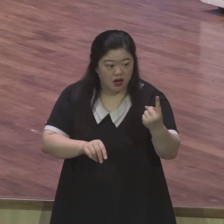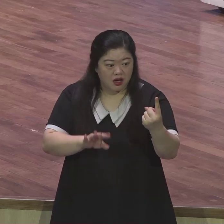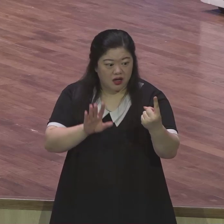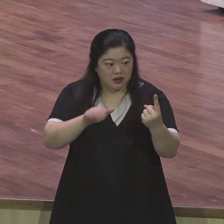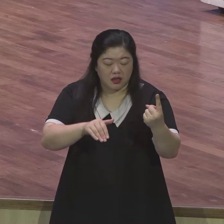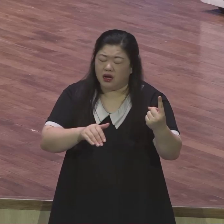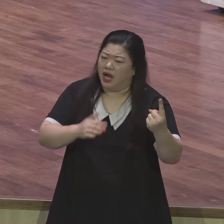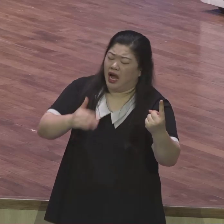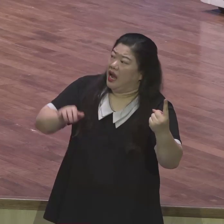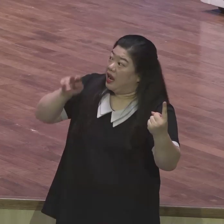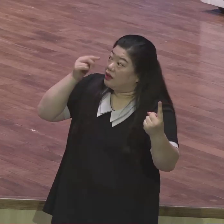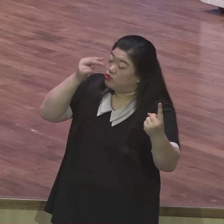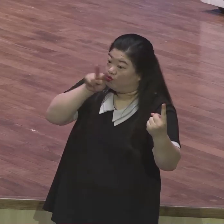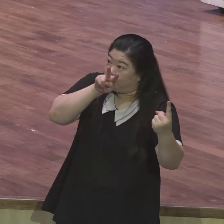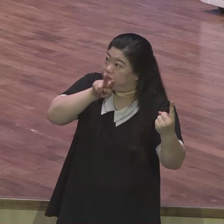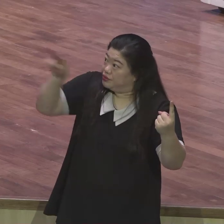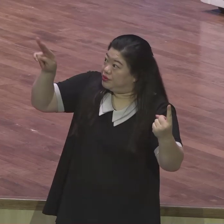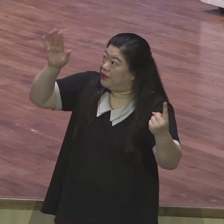하나님 더 큰 은혜를 준비하고 계세요